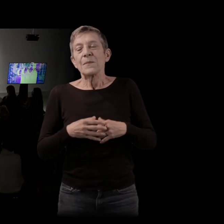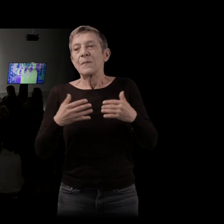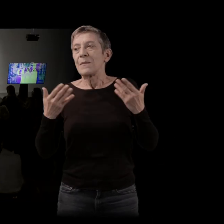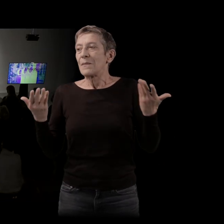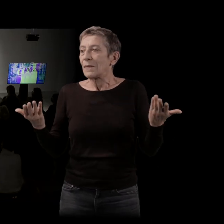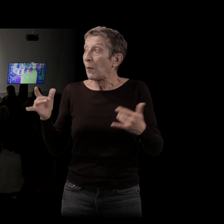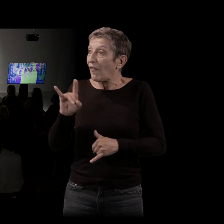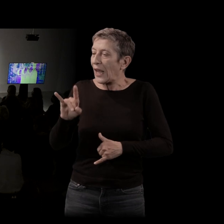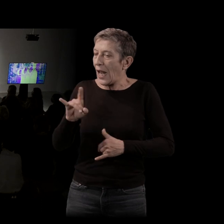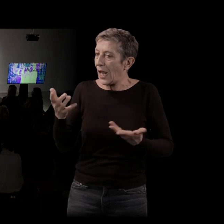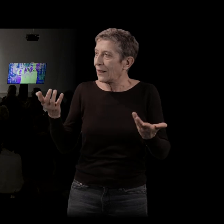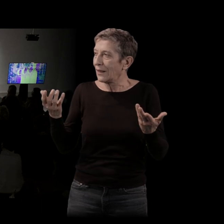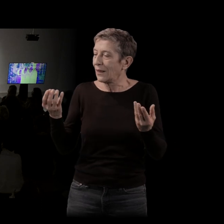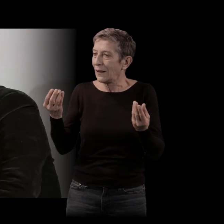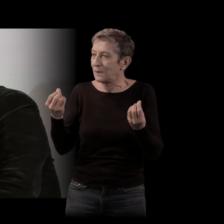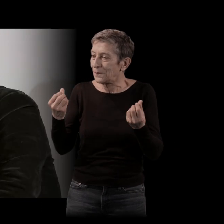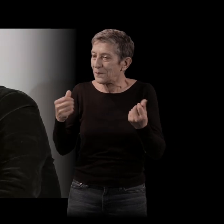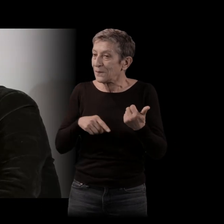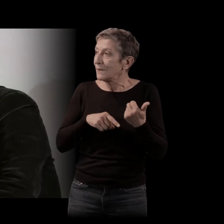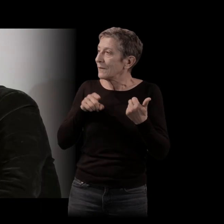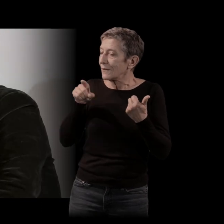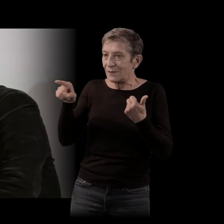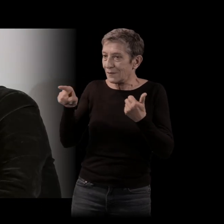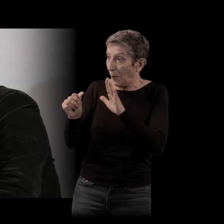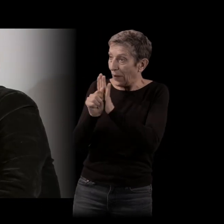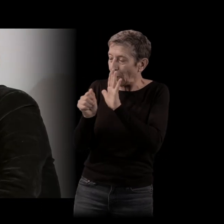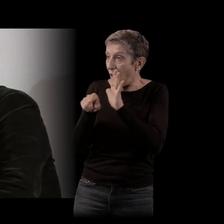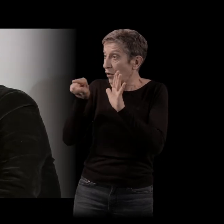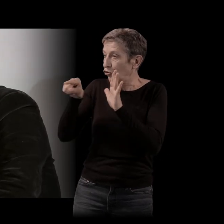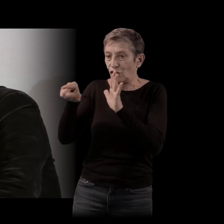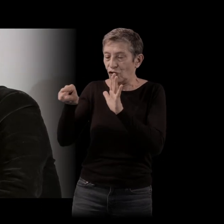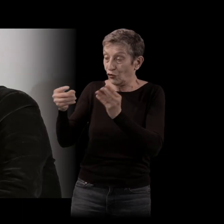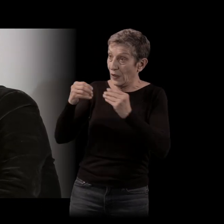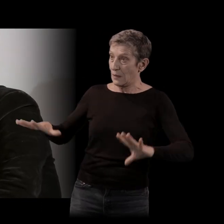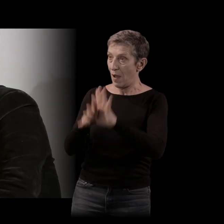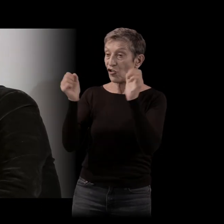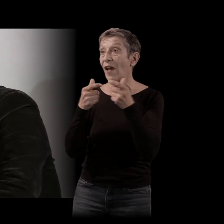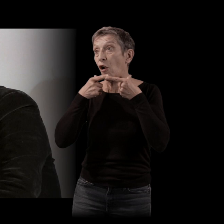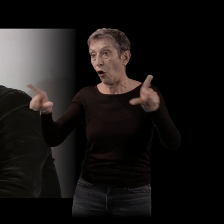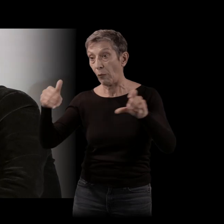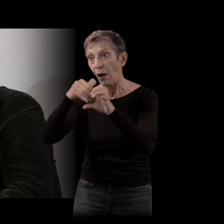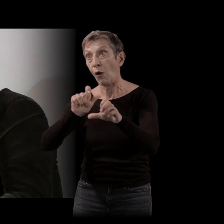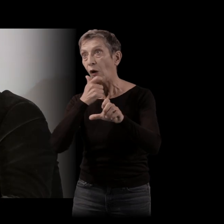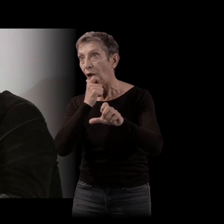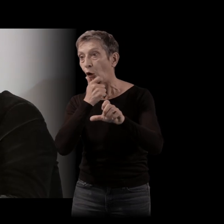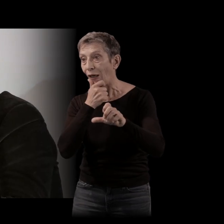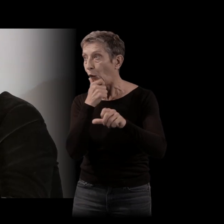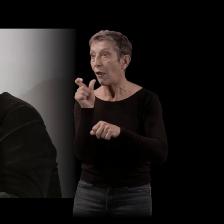c'est vraiment par votre travail de la langue, l'abus d'anglicisme. J'insiste beaucoup là-dessus. Encore une fois, très souvent des mots creux, sans